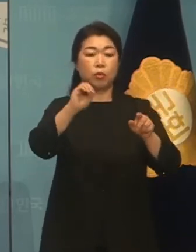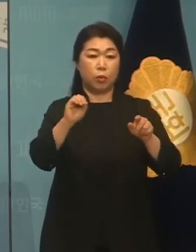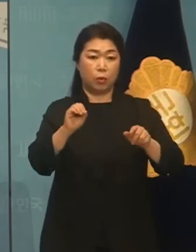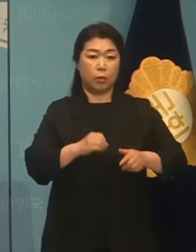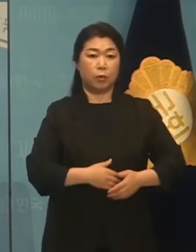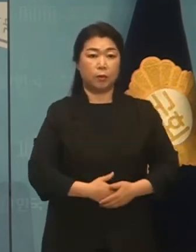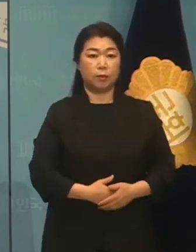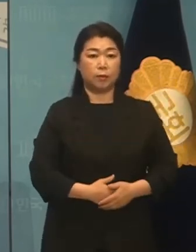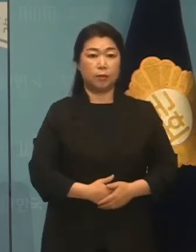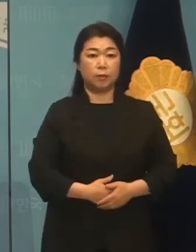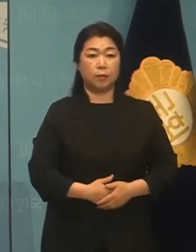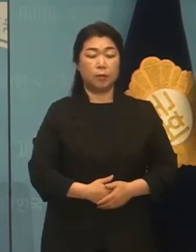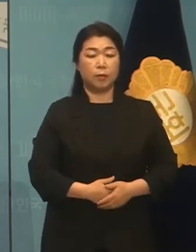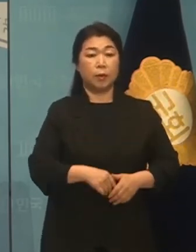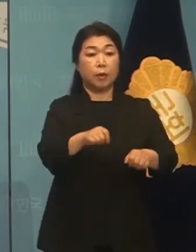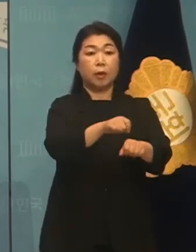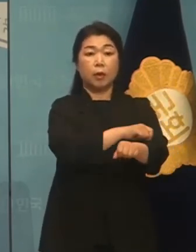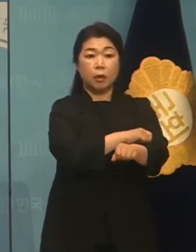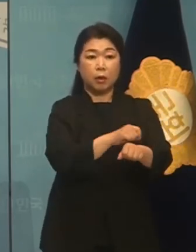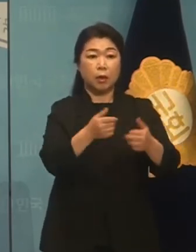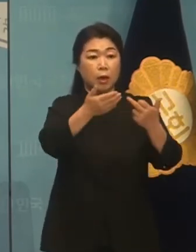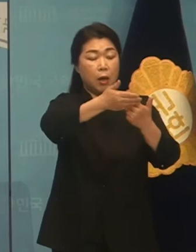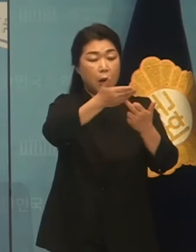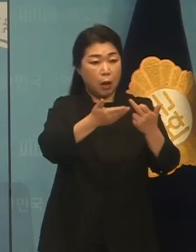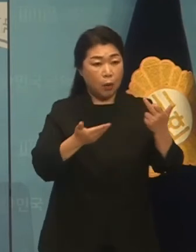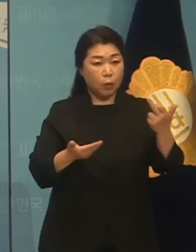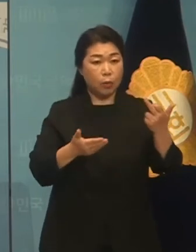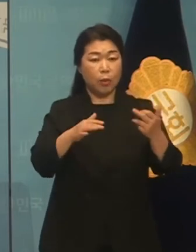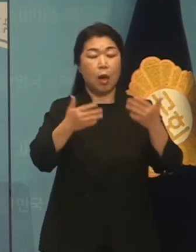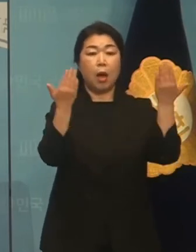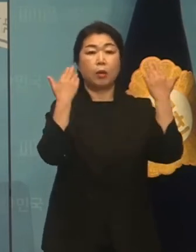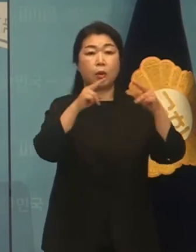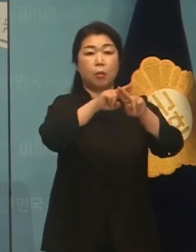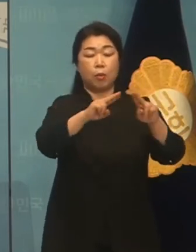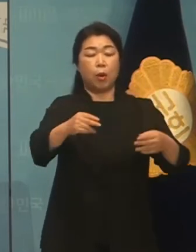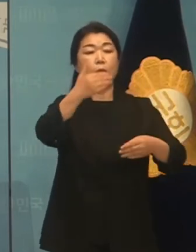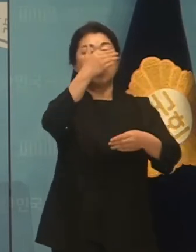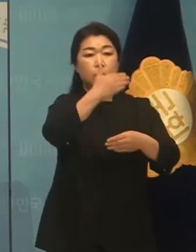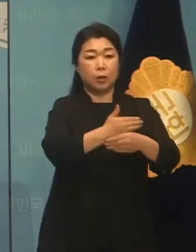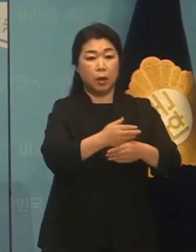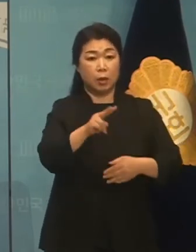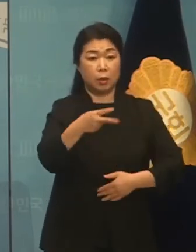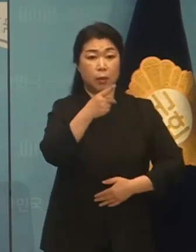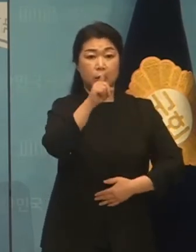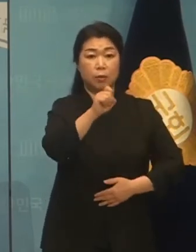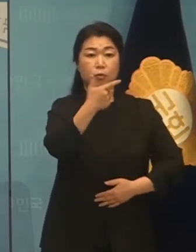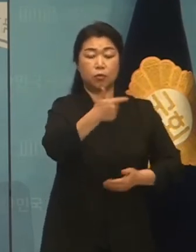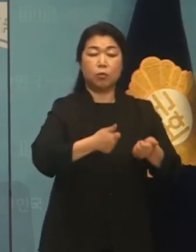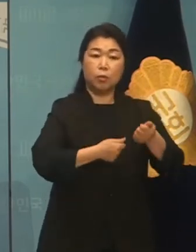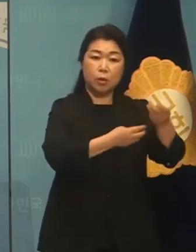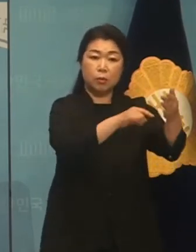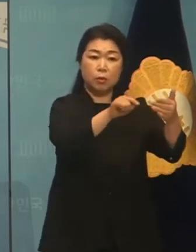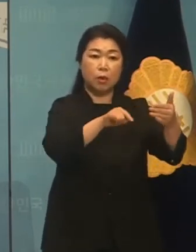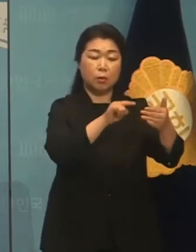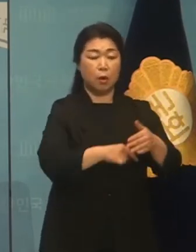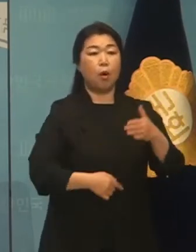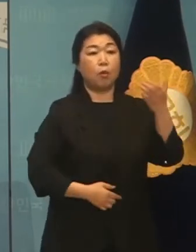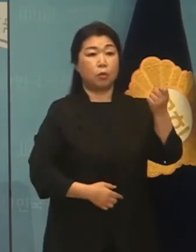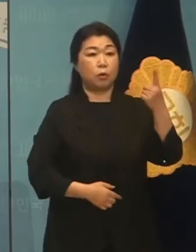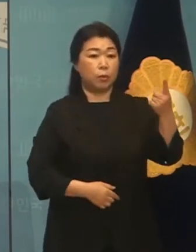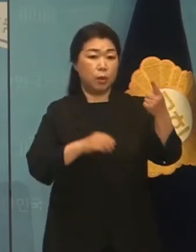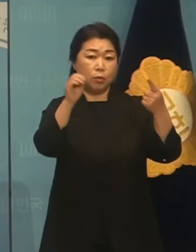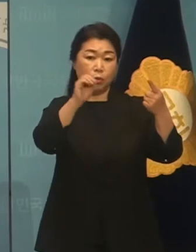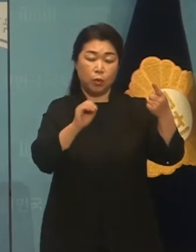컸습니다 특히 강원은 폐교 276필지 중 91%인